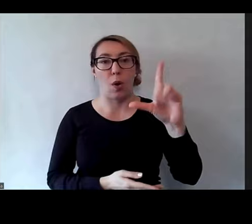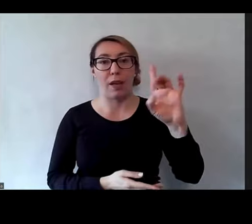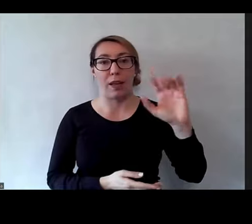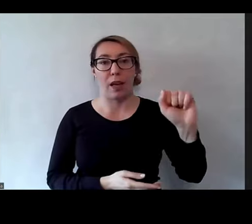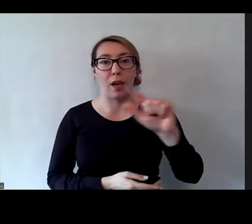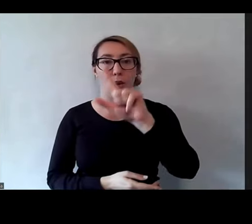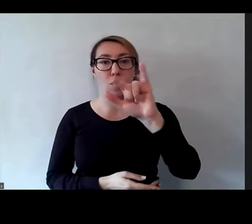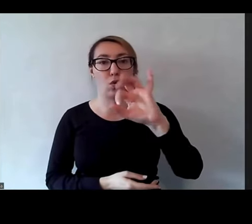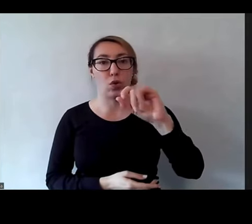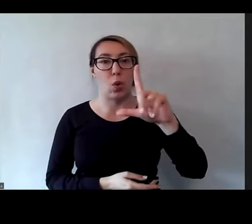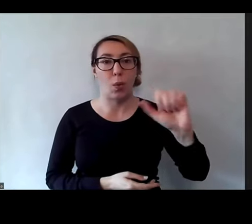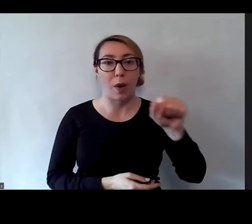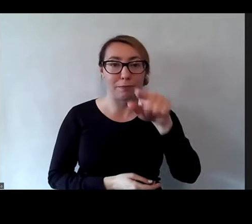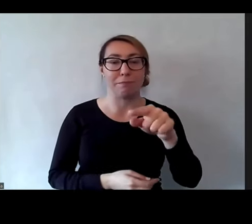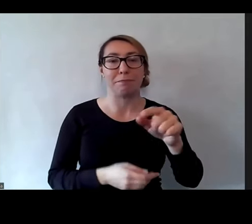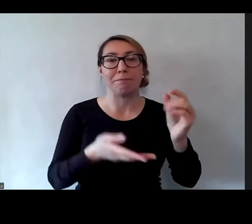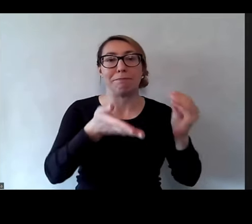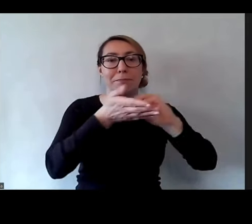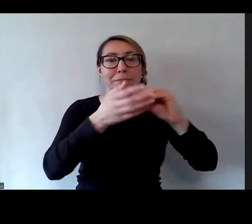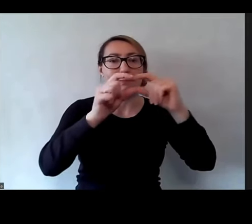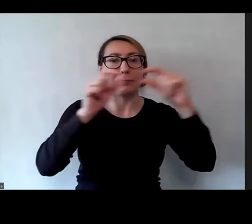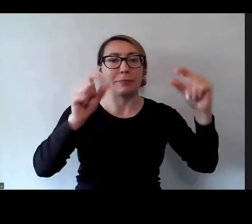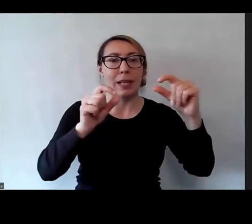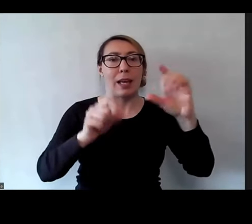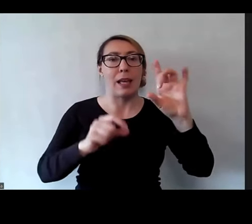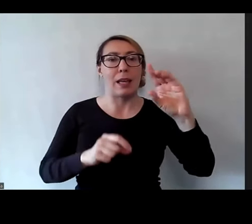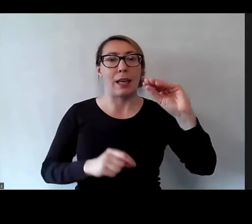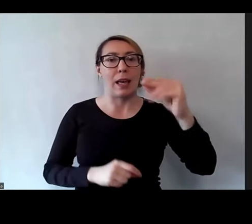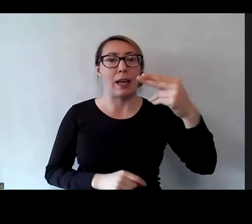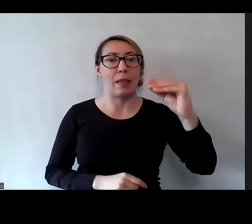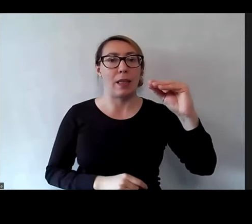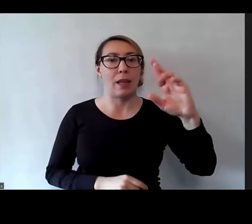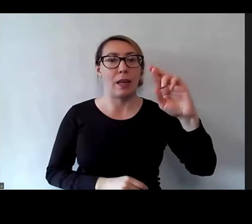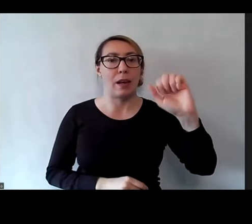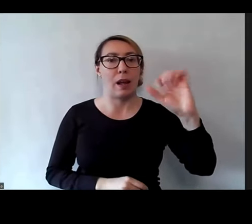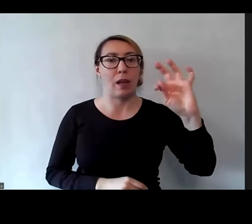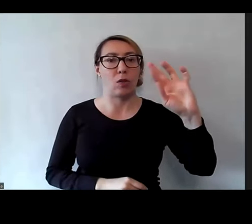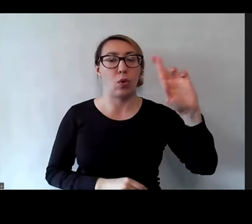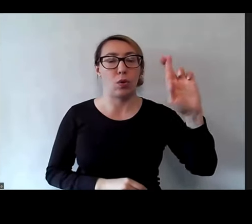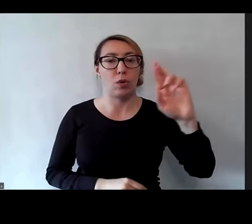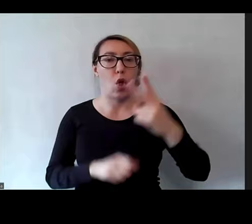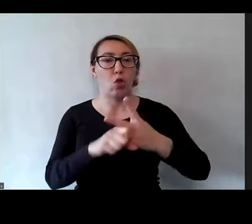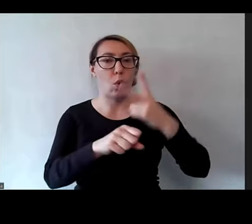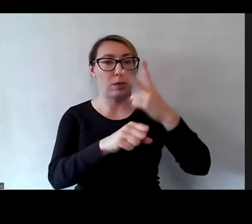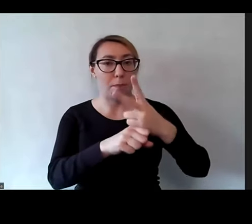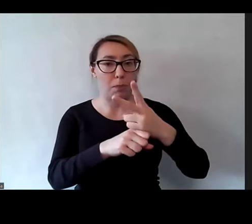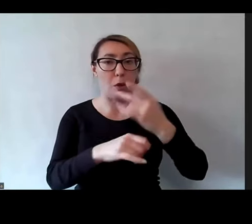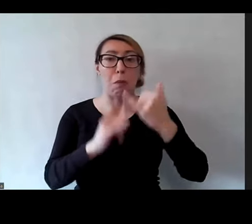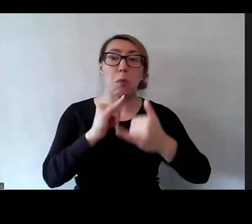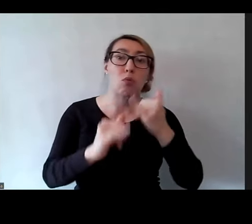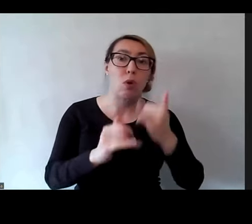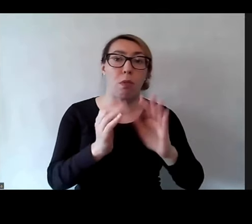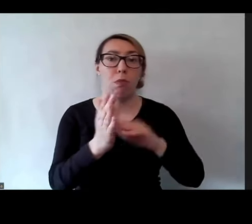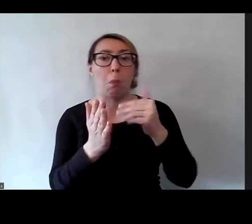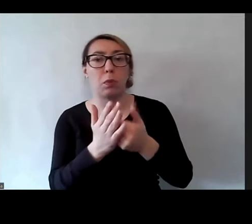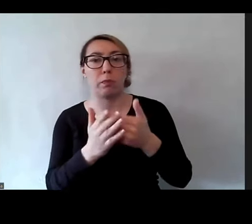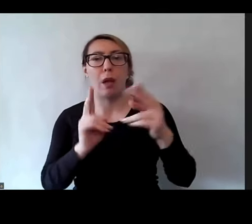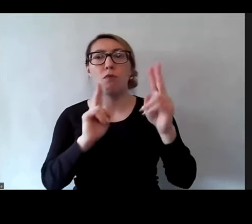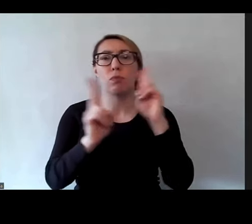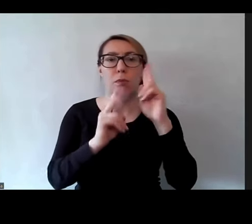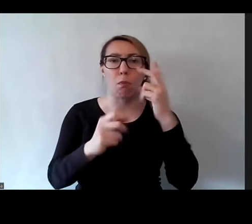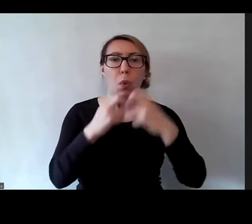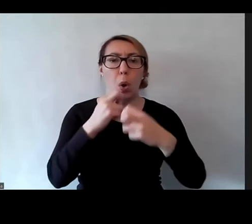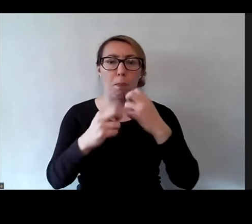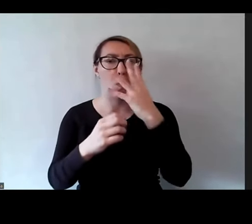podpisana jako generator dostępności. Gdyby cokolwiek się działo u Państwa z dźwiękiem,